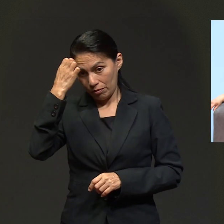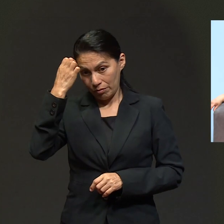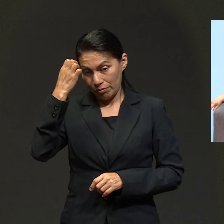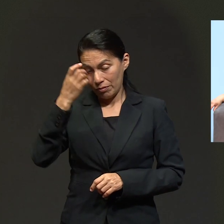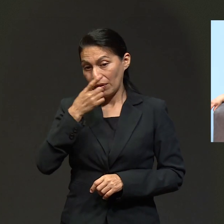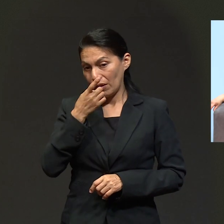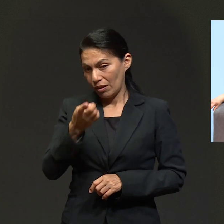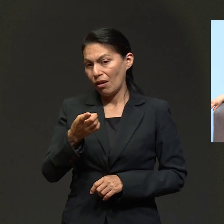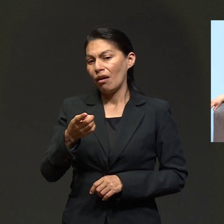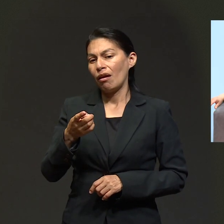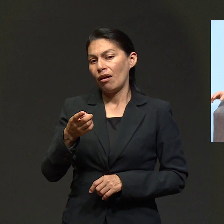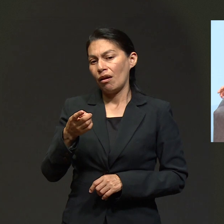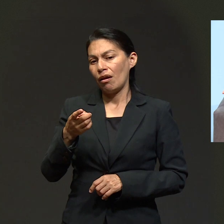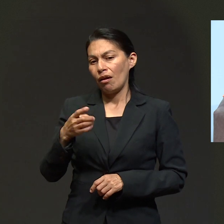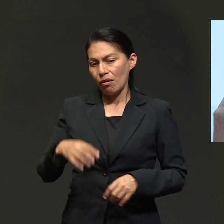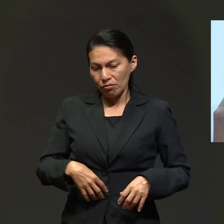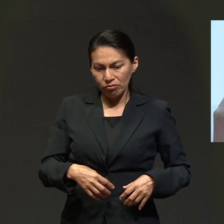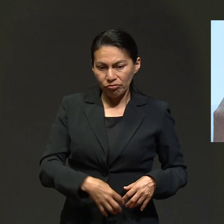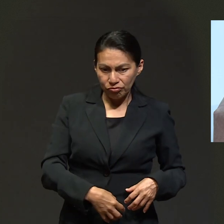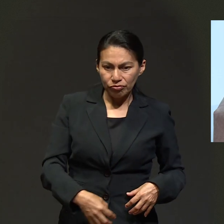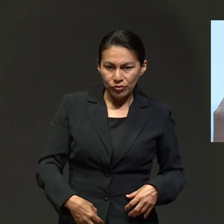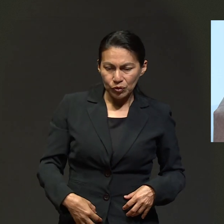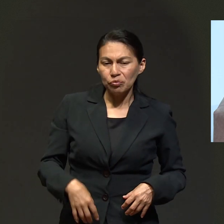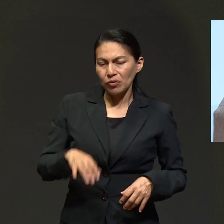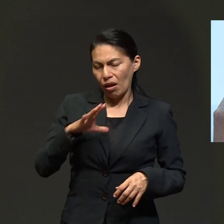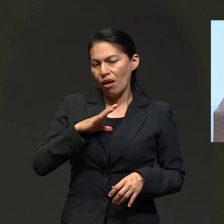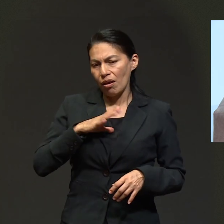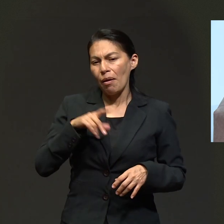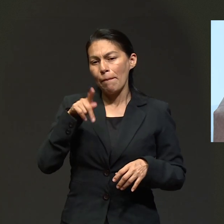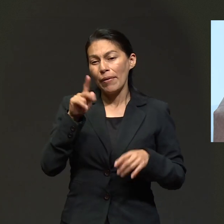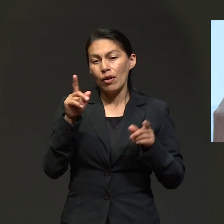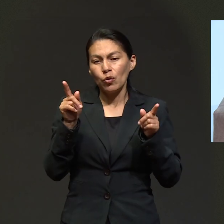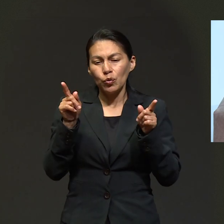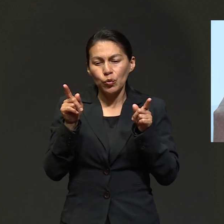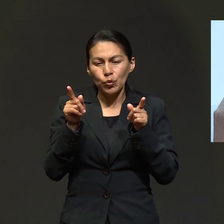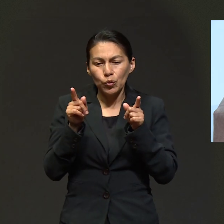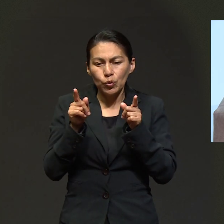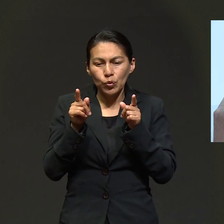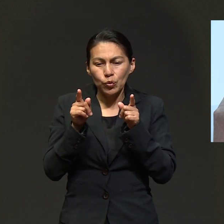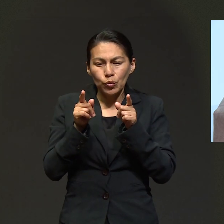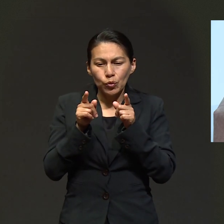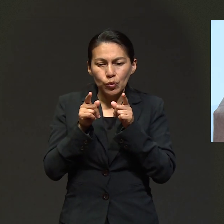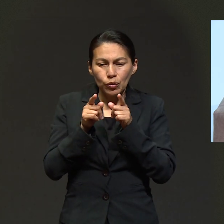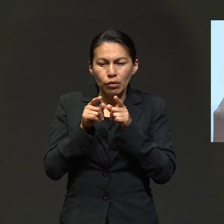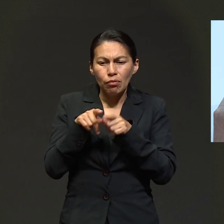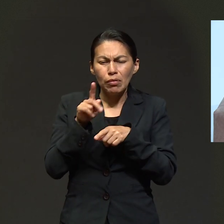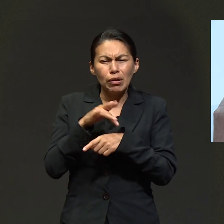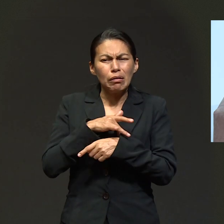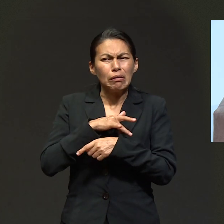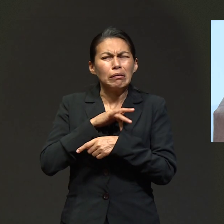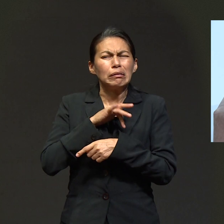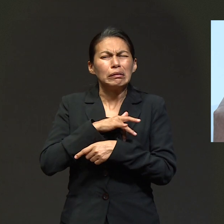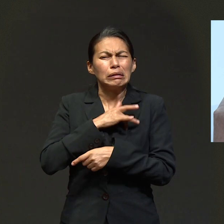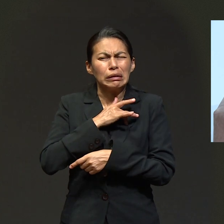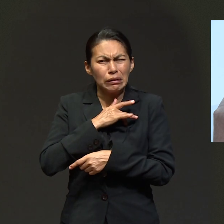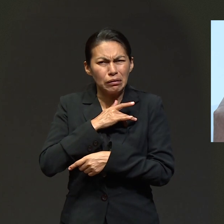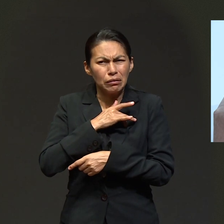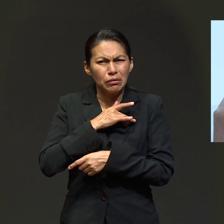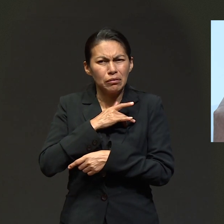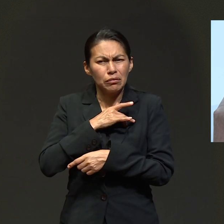cuéntenos. Mis estudios dicen que todavía tengo los tumores, pero se están reduciendo. Pero